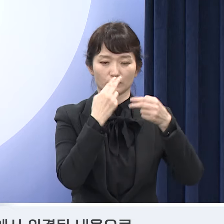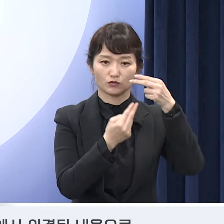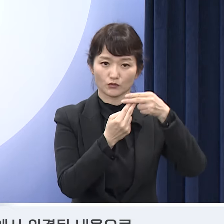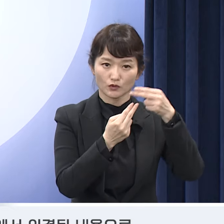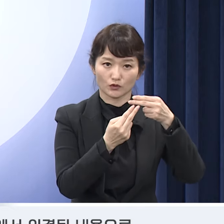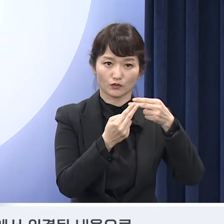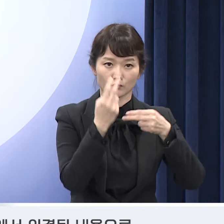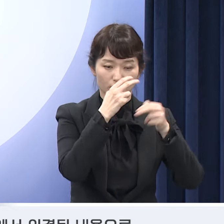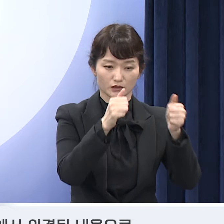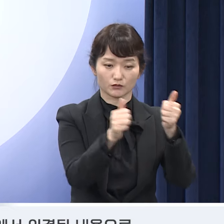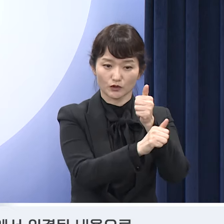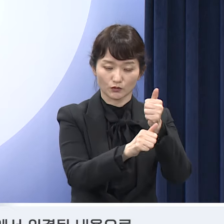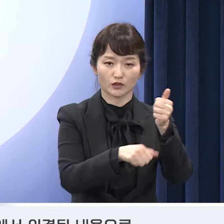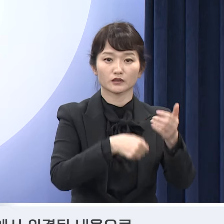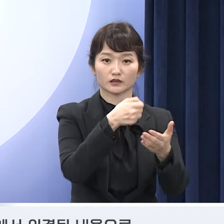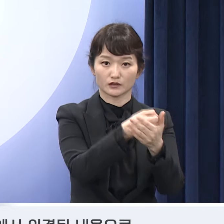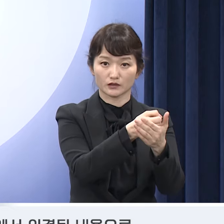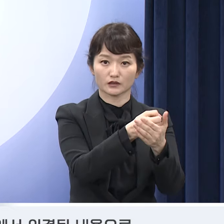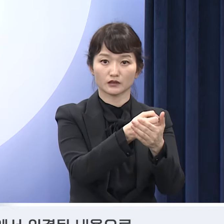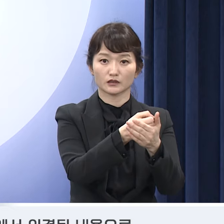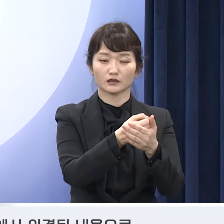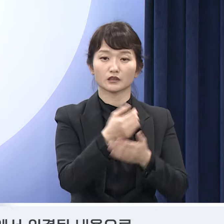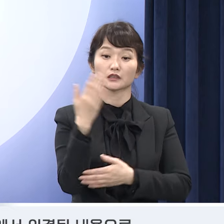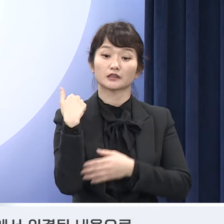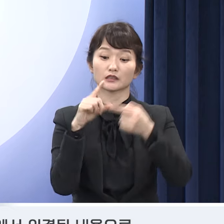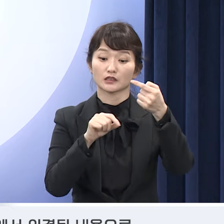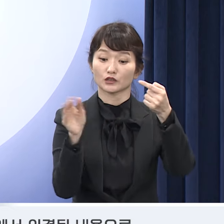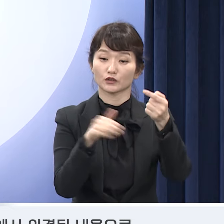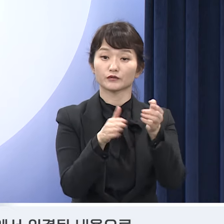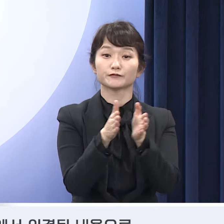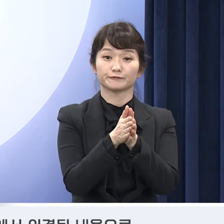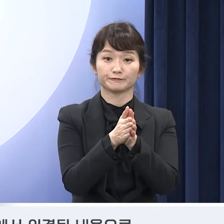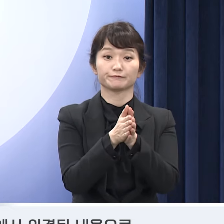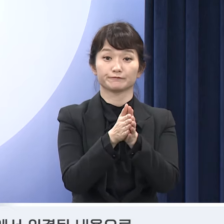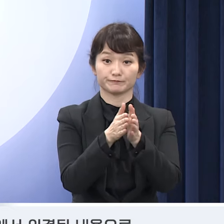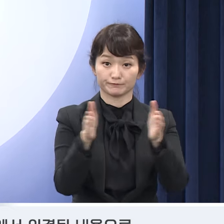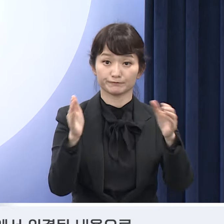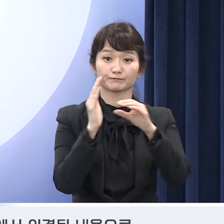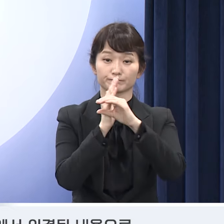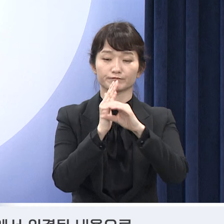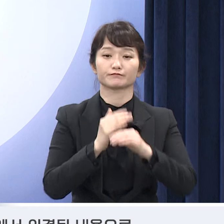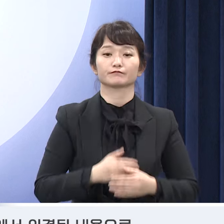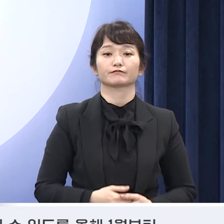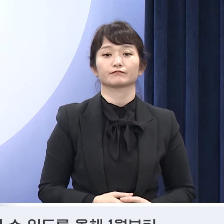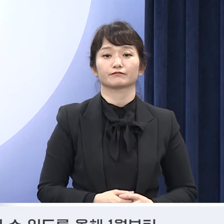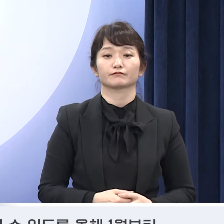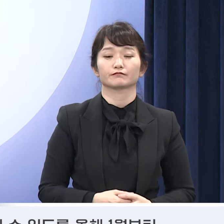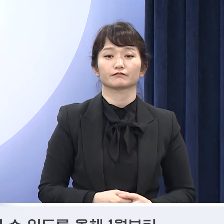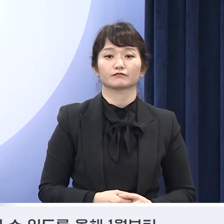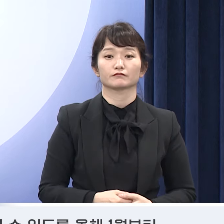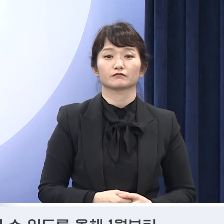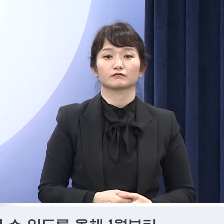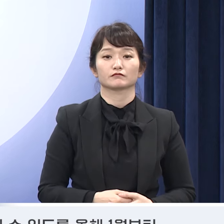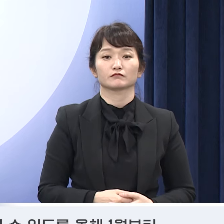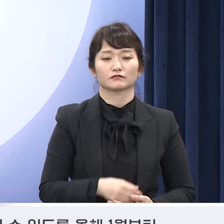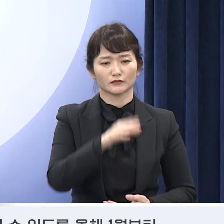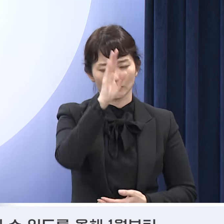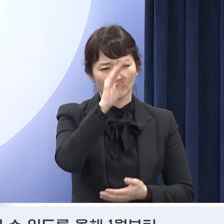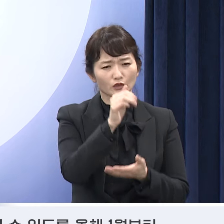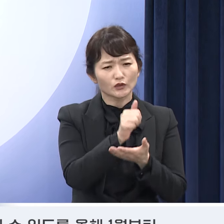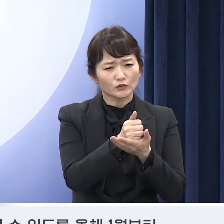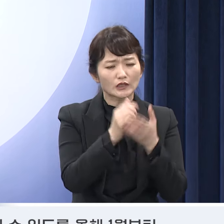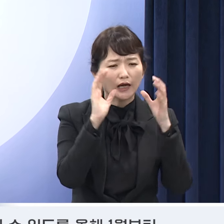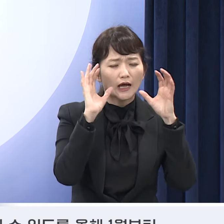의결된 내용으로 지난 1월부터 본격 시행하고 있습니다. 먼저 중증소아진료에